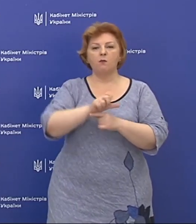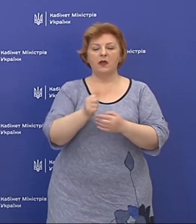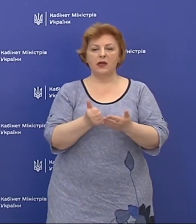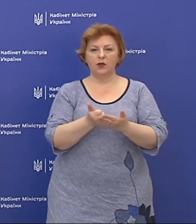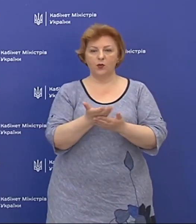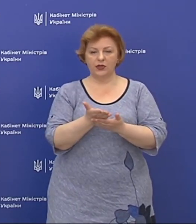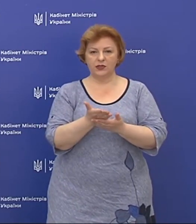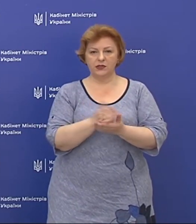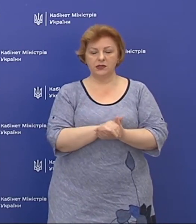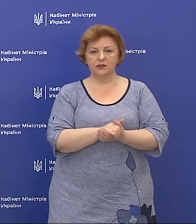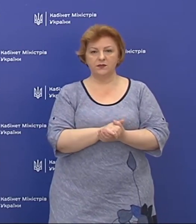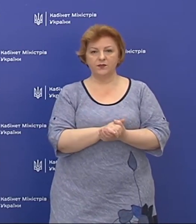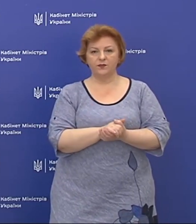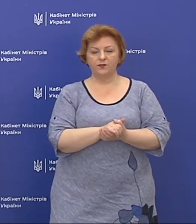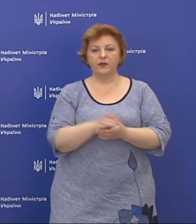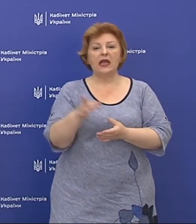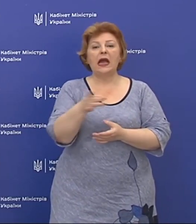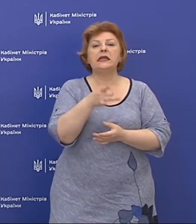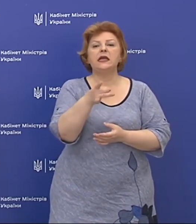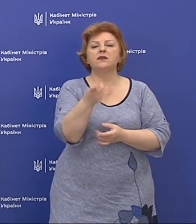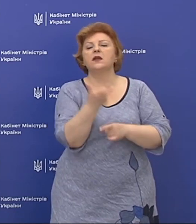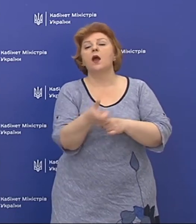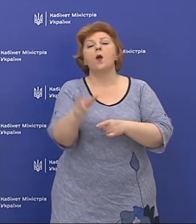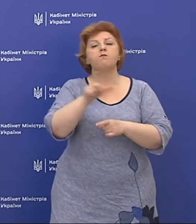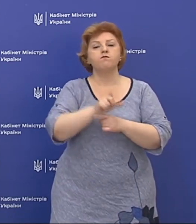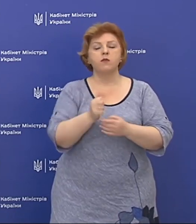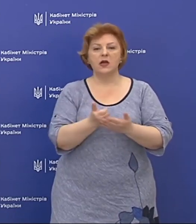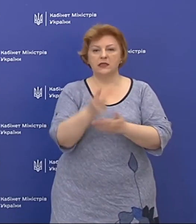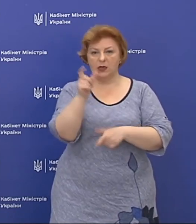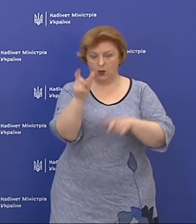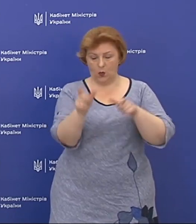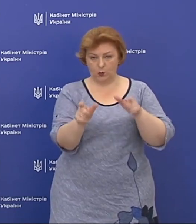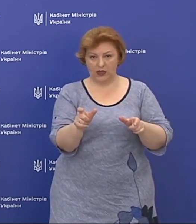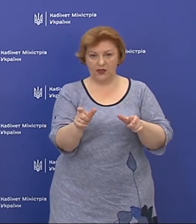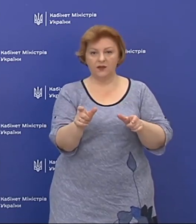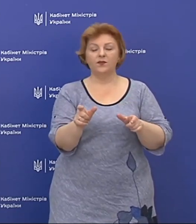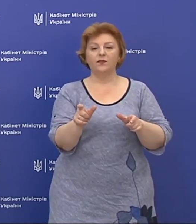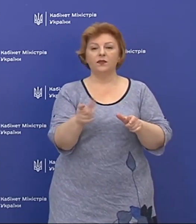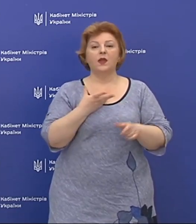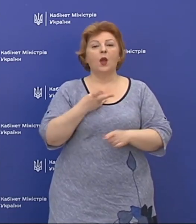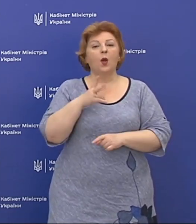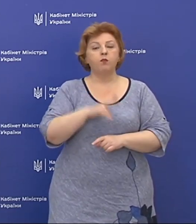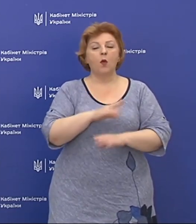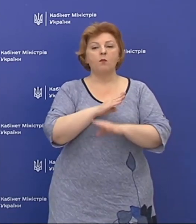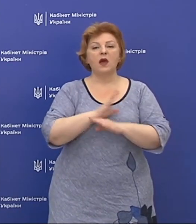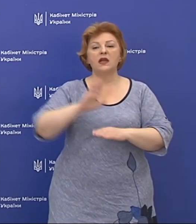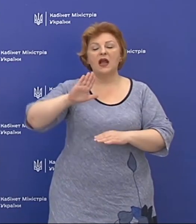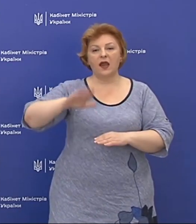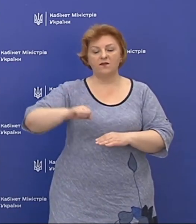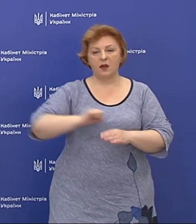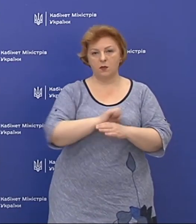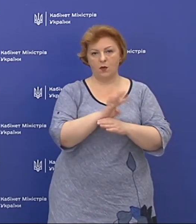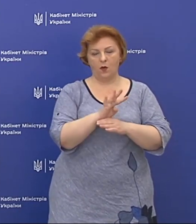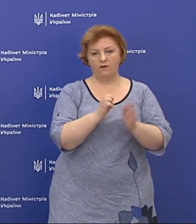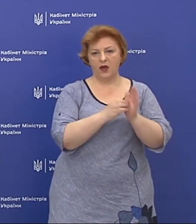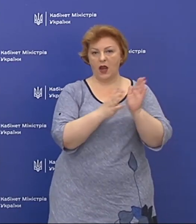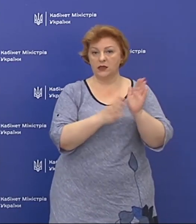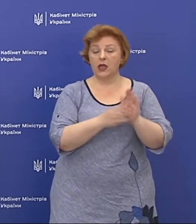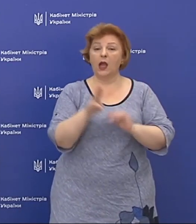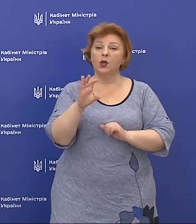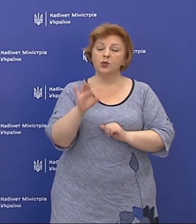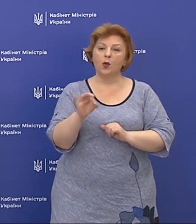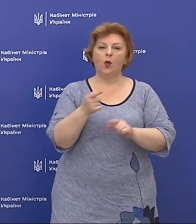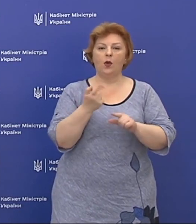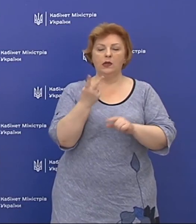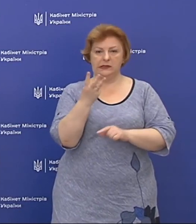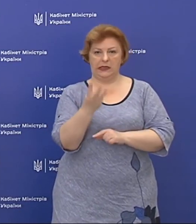регіони, де найбільша кількість людей померла від COVID-19, то це